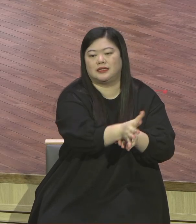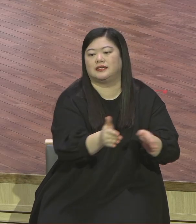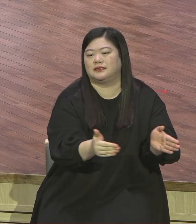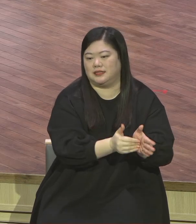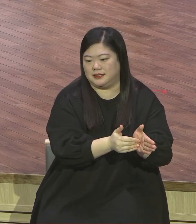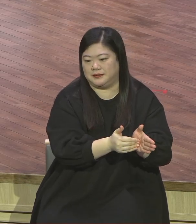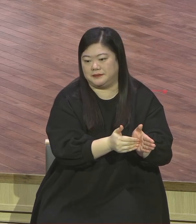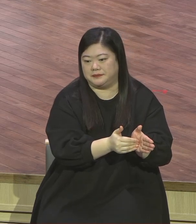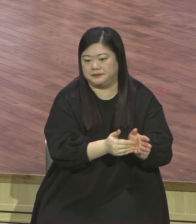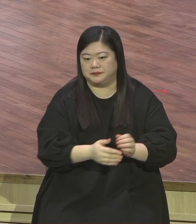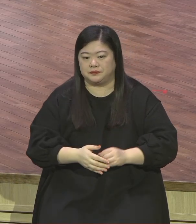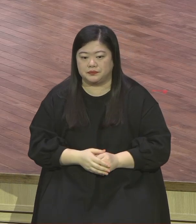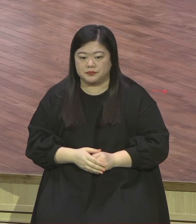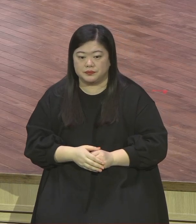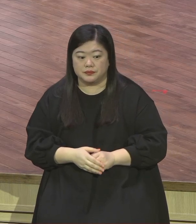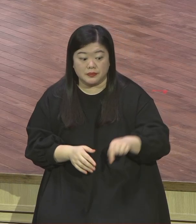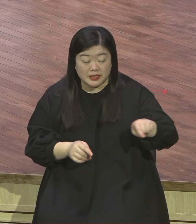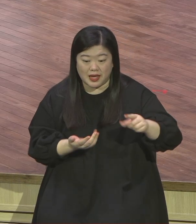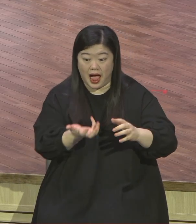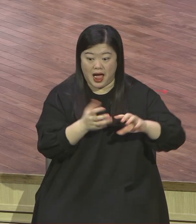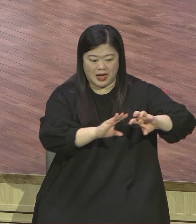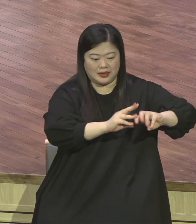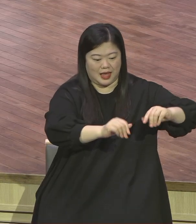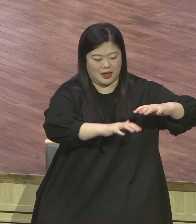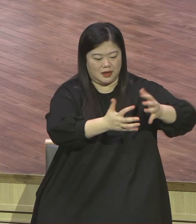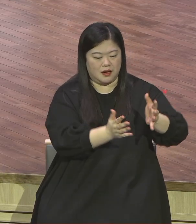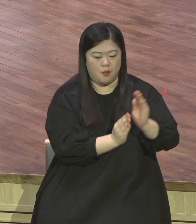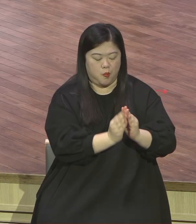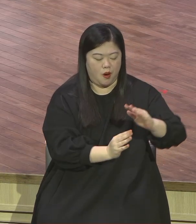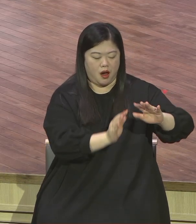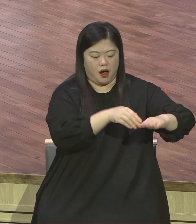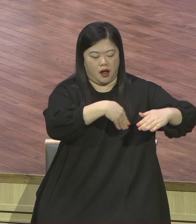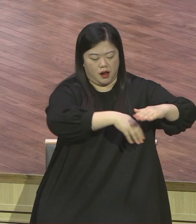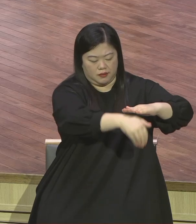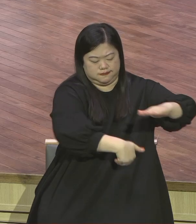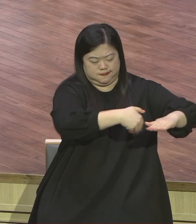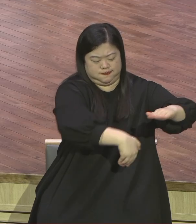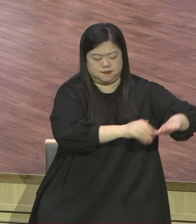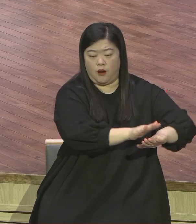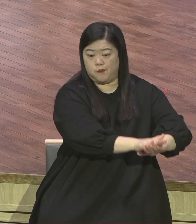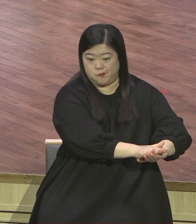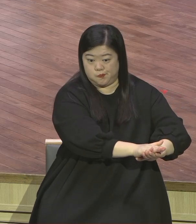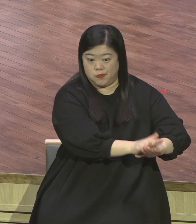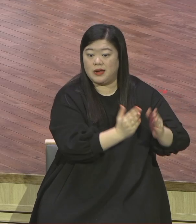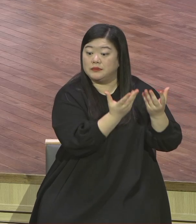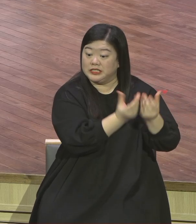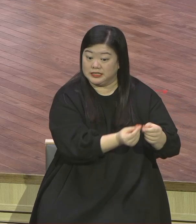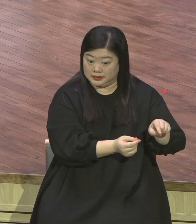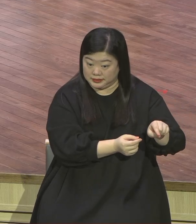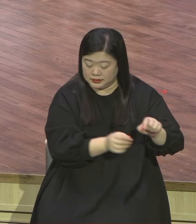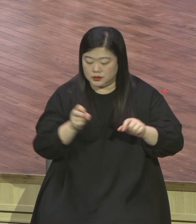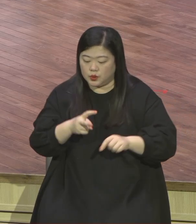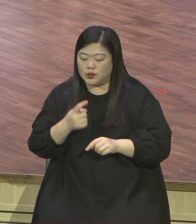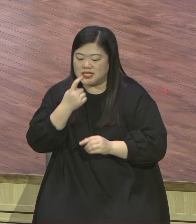쌍둥이비유라 그렇게 불리지요 그만큼 비슷한 점이 많은데 이 많은 두 비유인데 세상에서